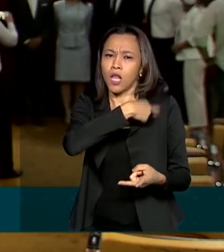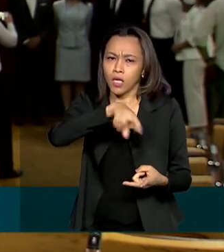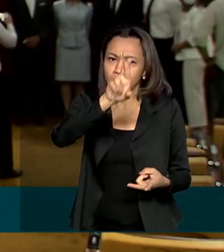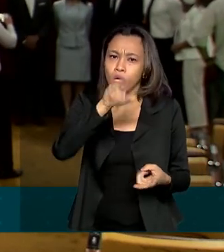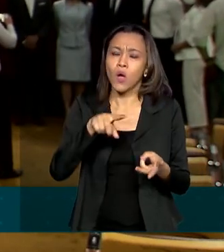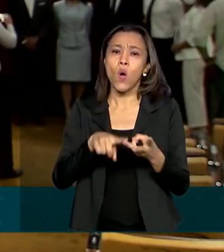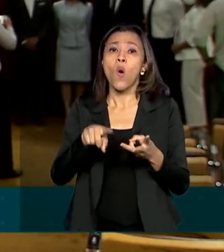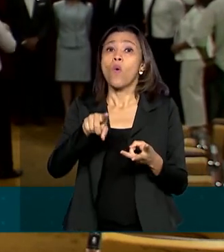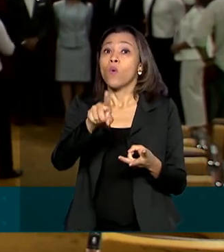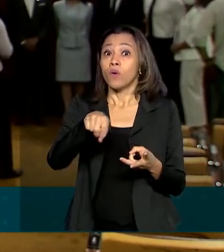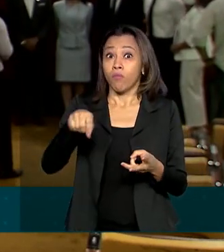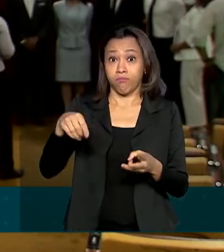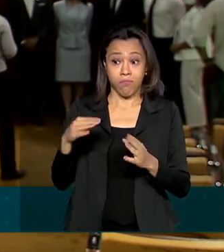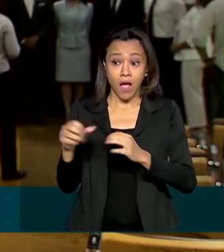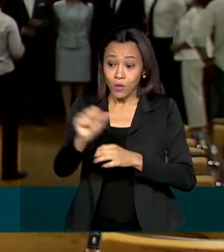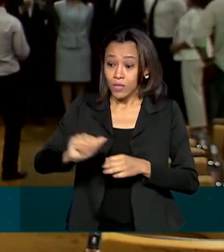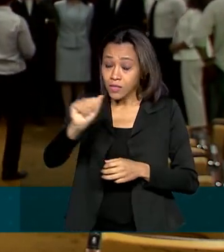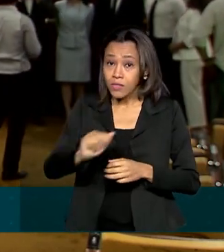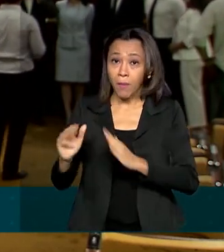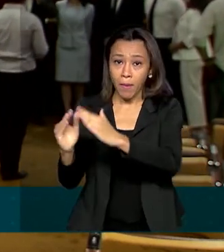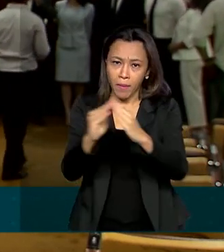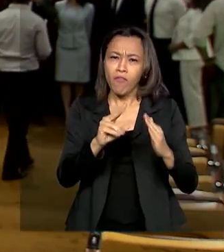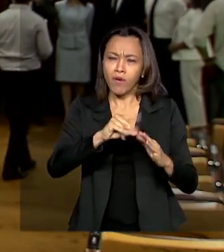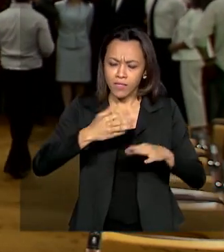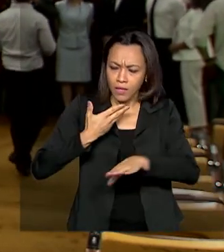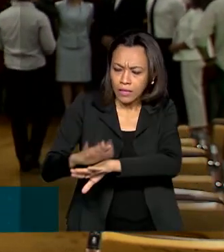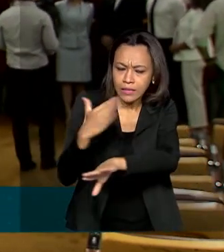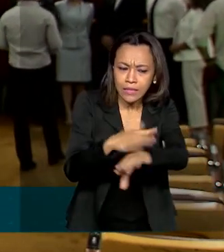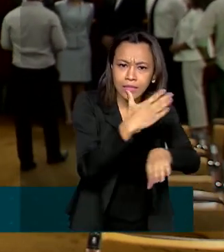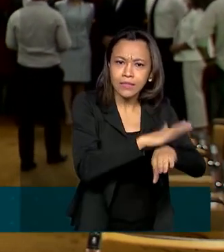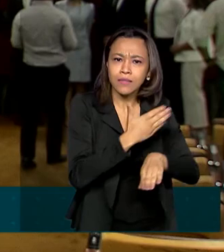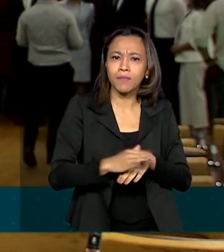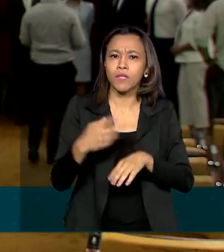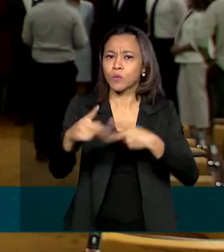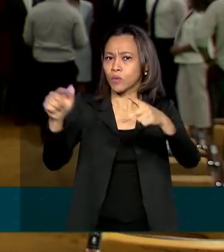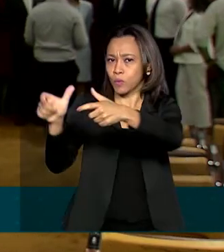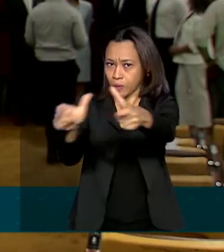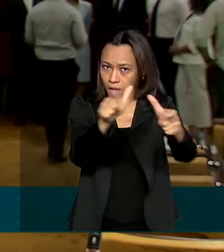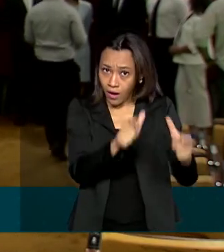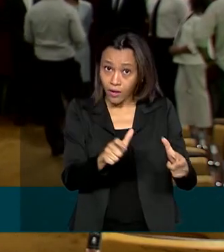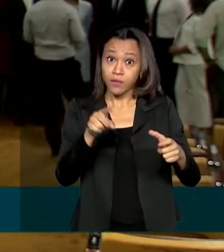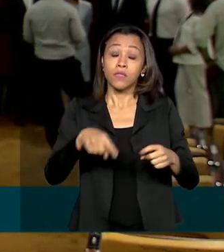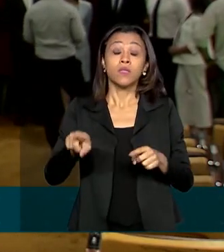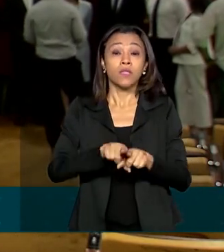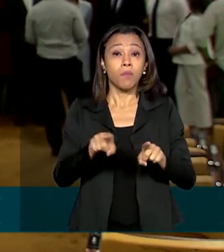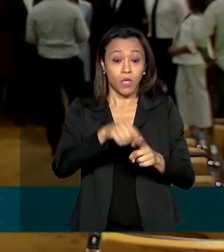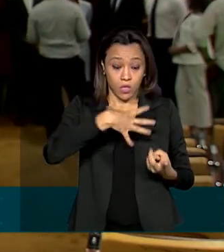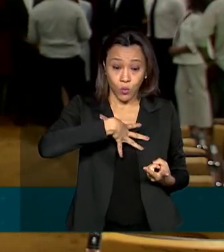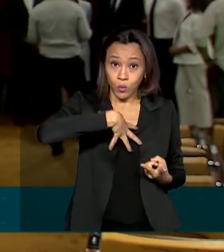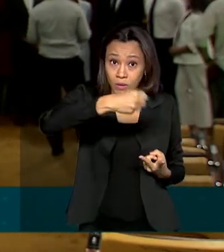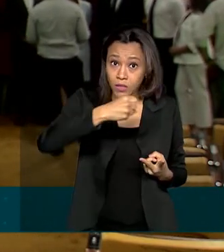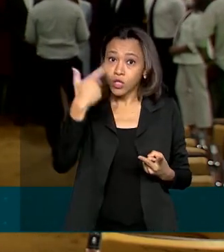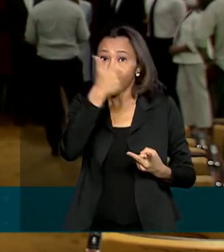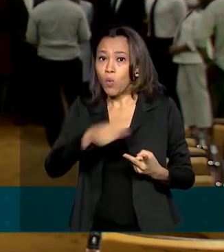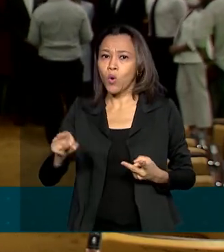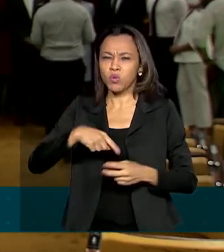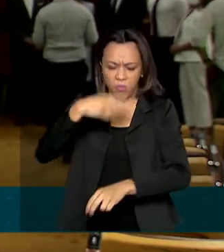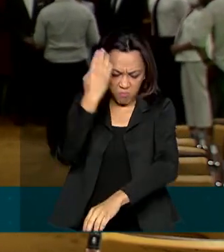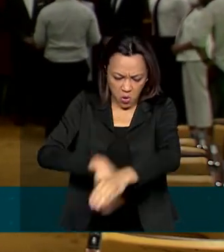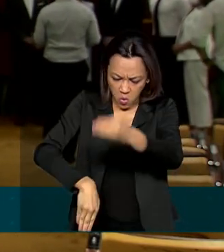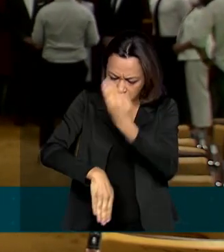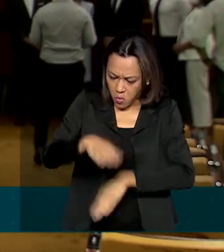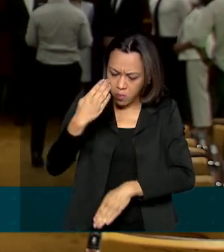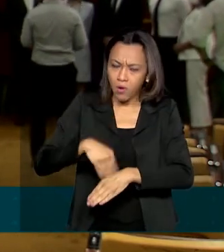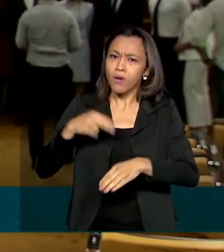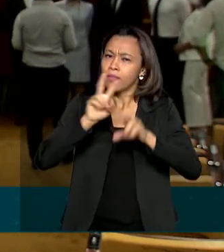ser capacitados para agir preventivamente em seus locais de atuação. Além do suicídio e da automutilação, serão tratados temas como